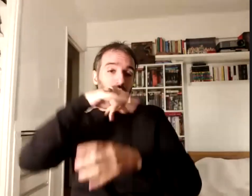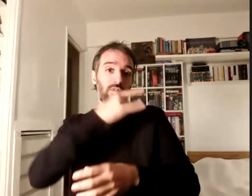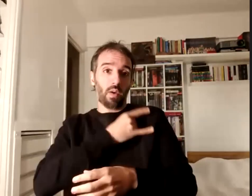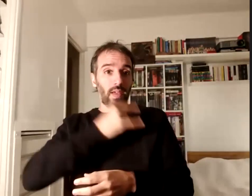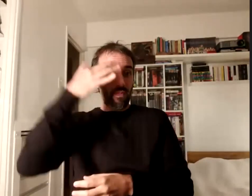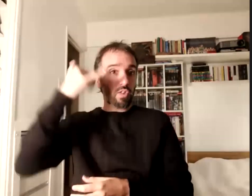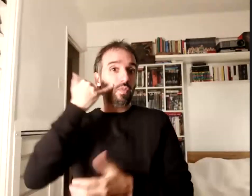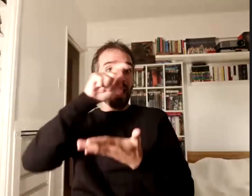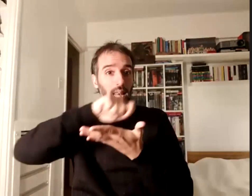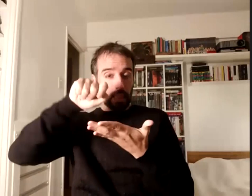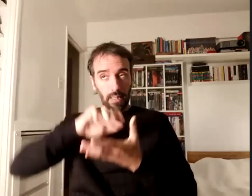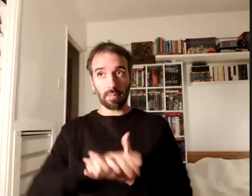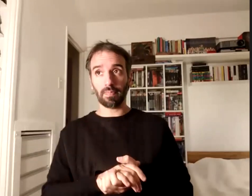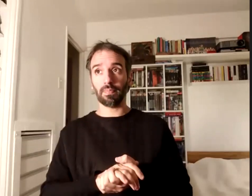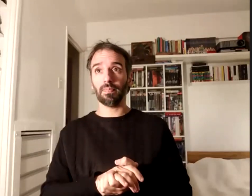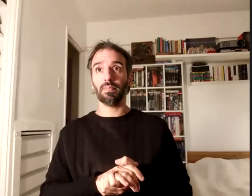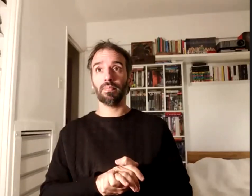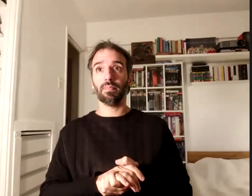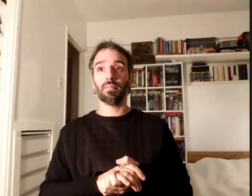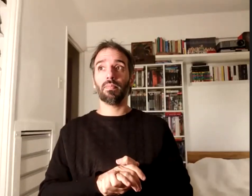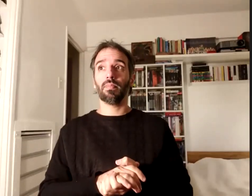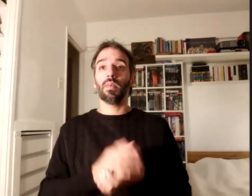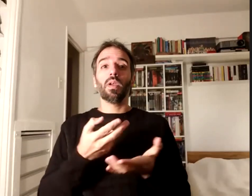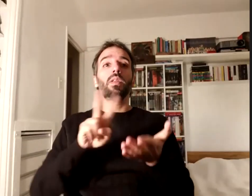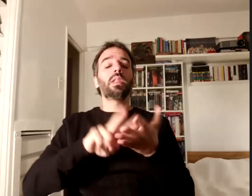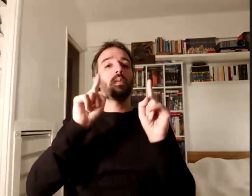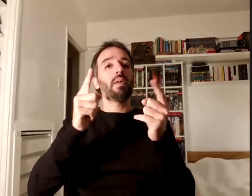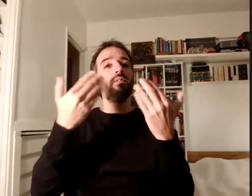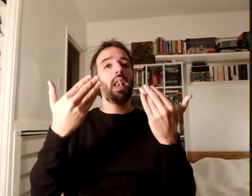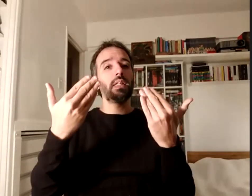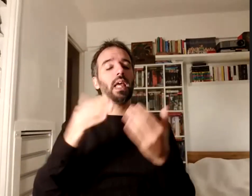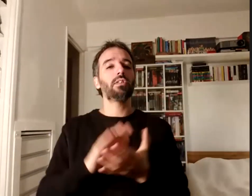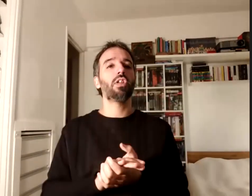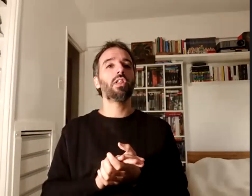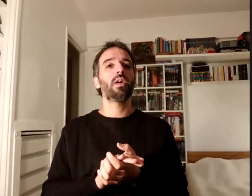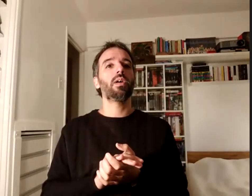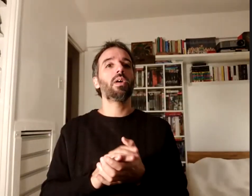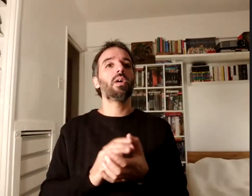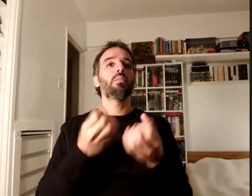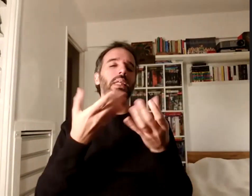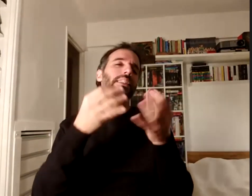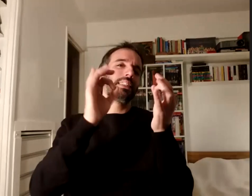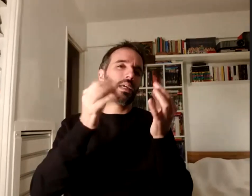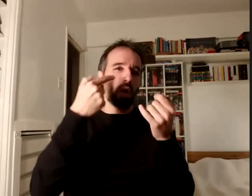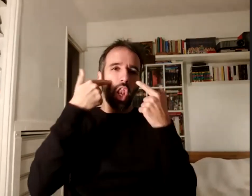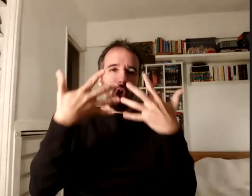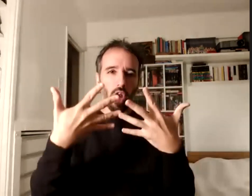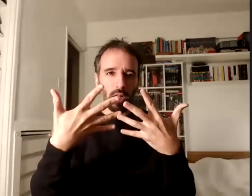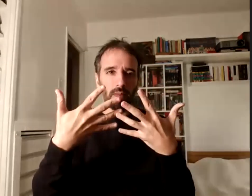que otras felicitaciones porque, bueno, porque sabemos que el conocimiento no se construye en soledad,